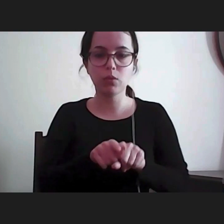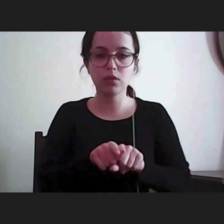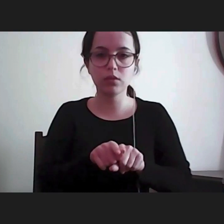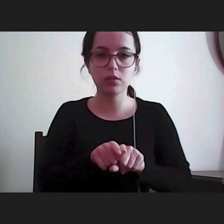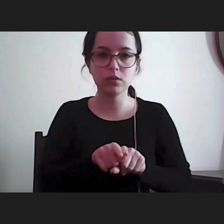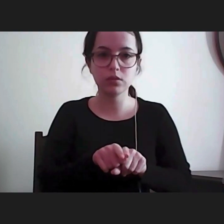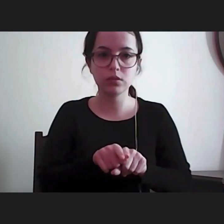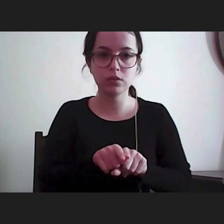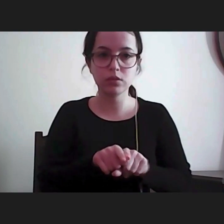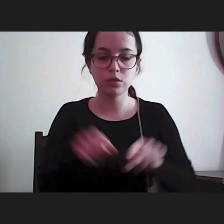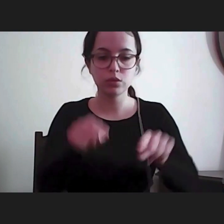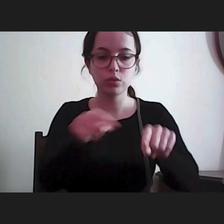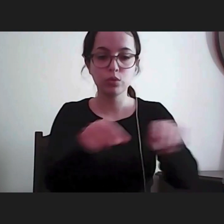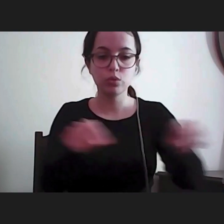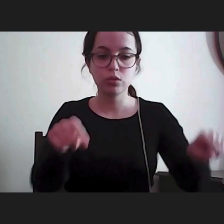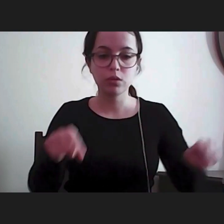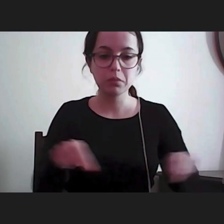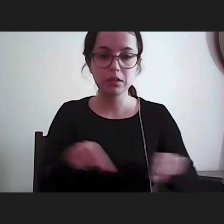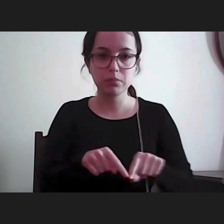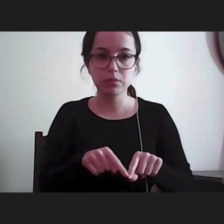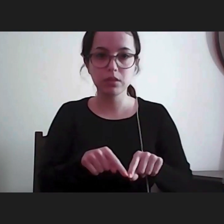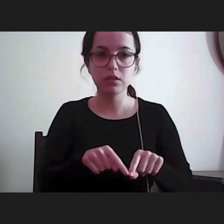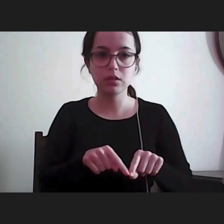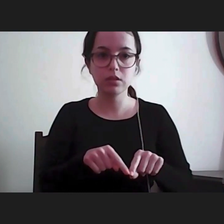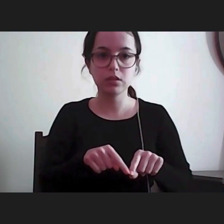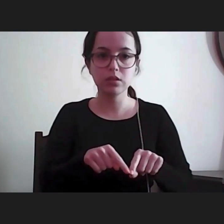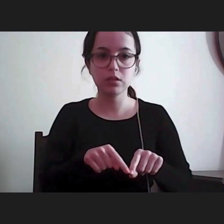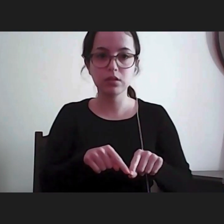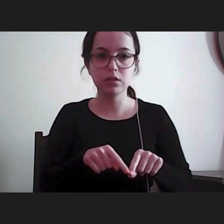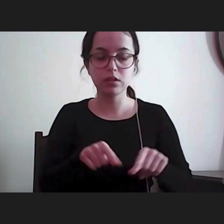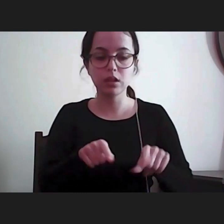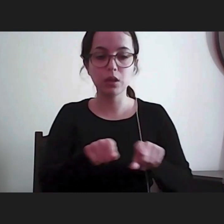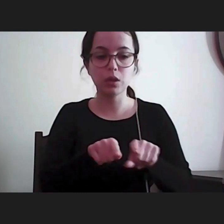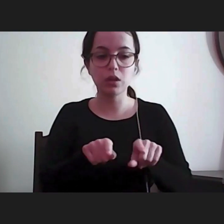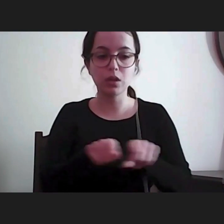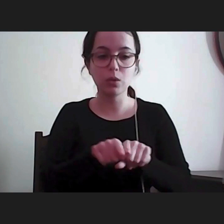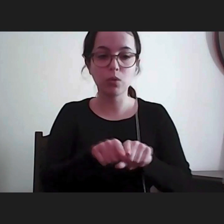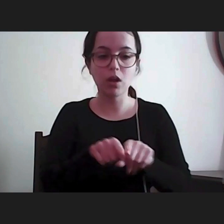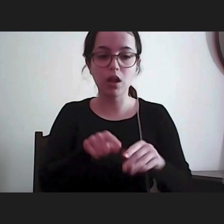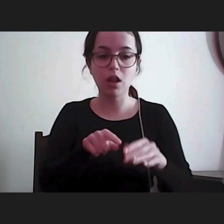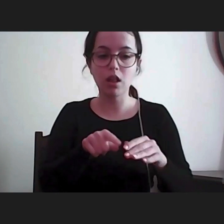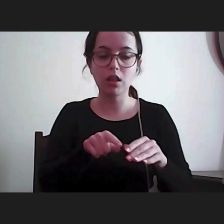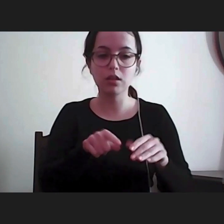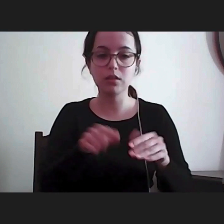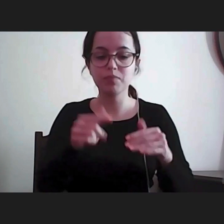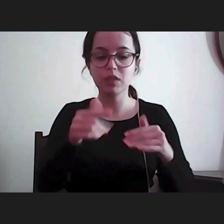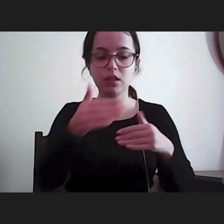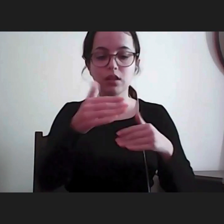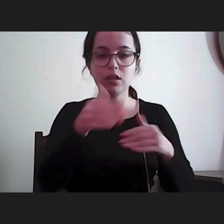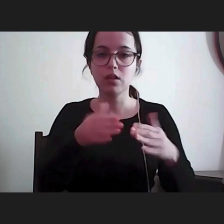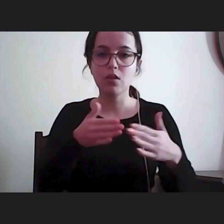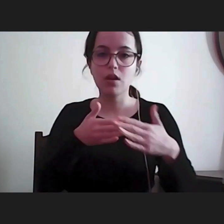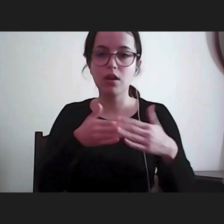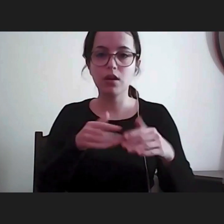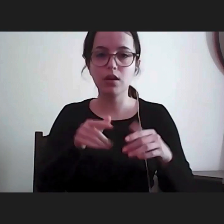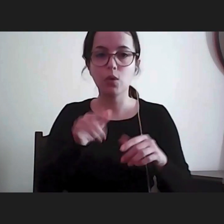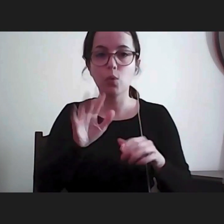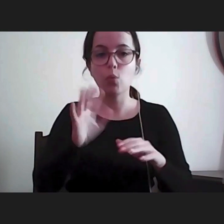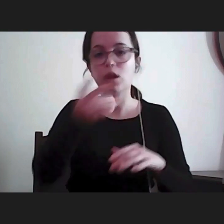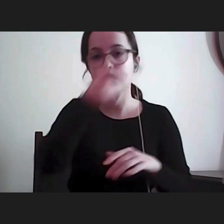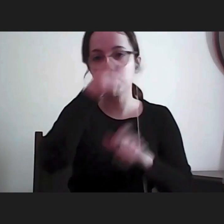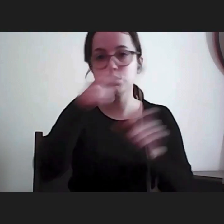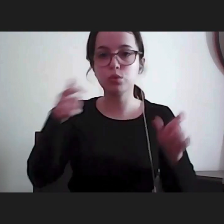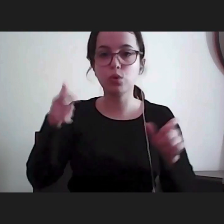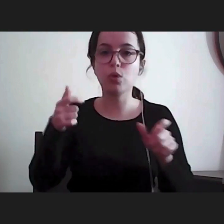os estabelecimentos de privação de liberdade no contexto da saúde mental, nos casos de entrenamento compulsivo, portanto,